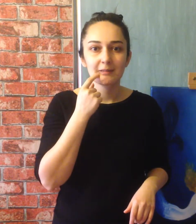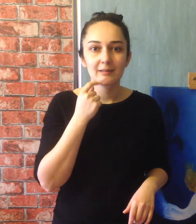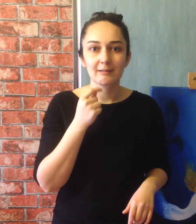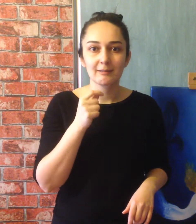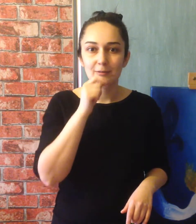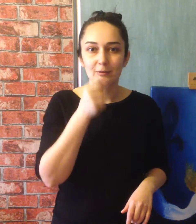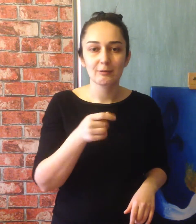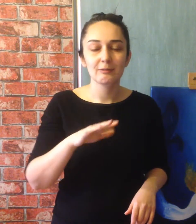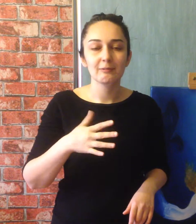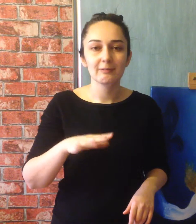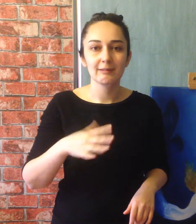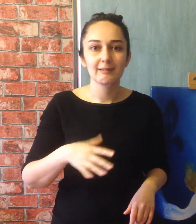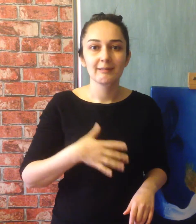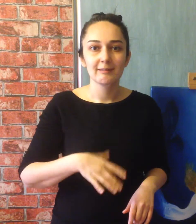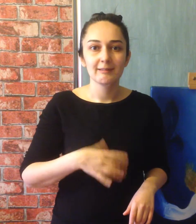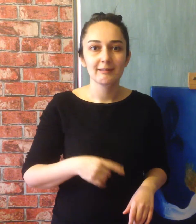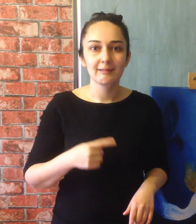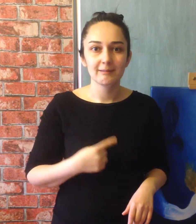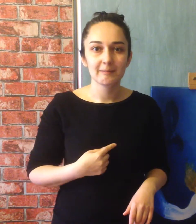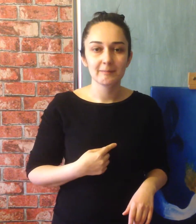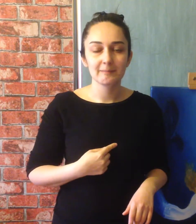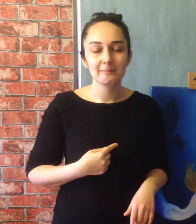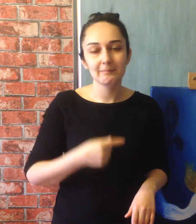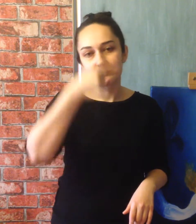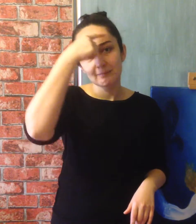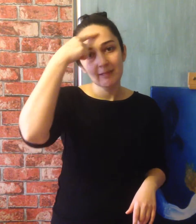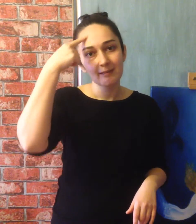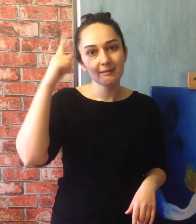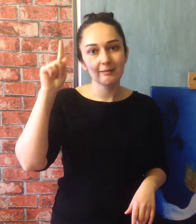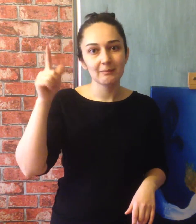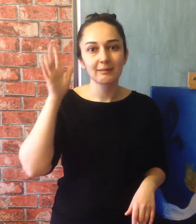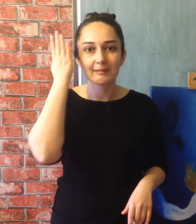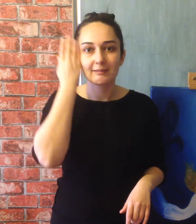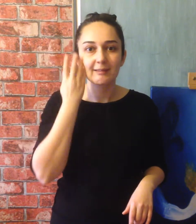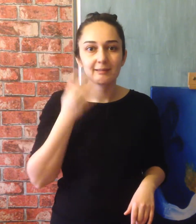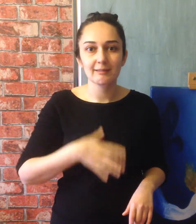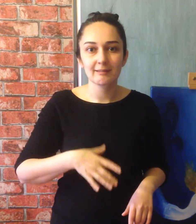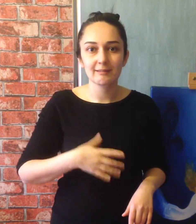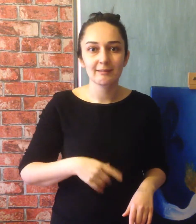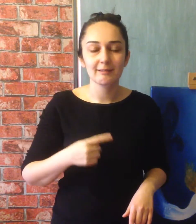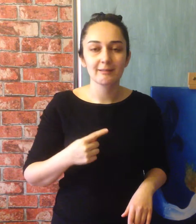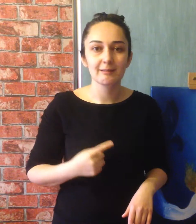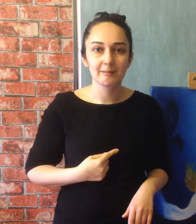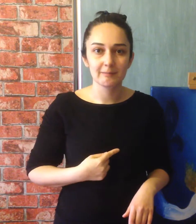tatlı söz mözü istedim. Belki bir jest istedim,